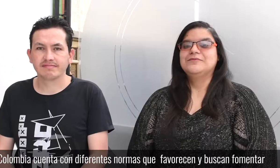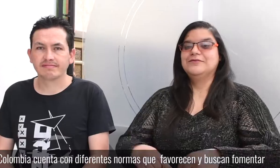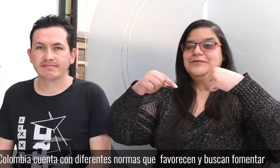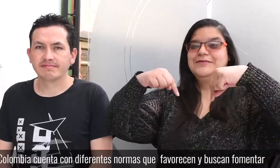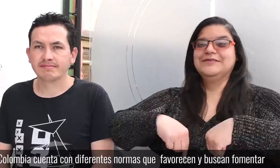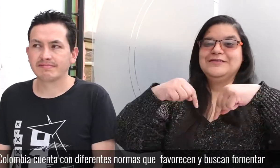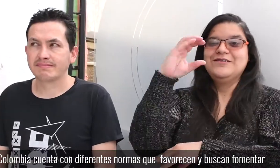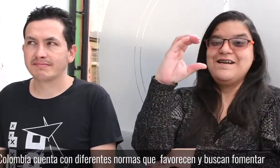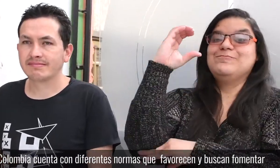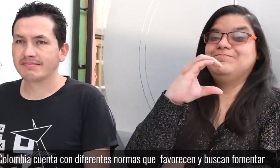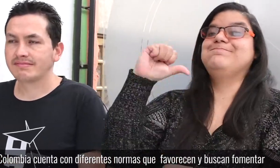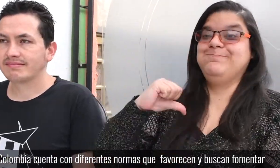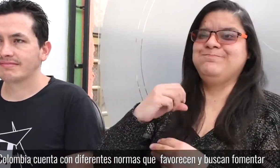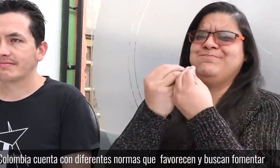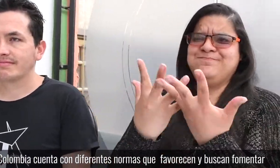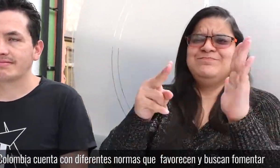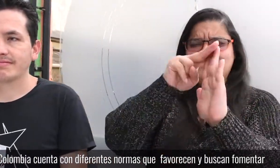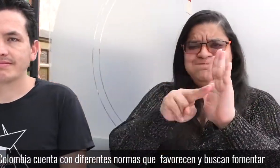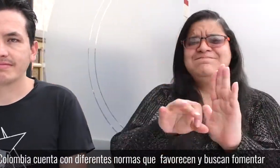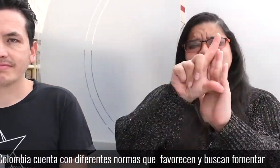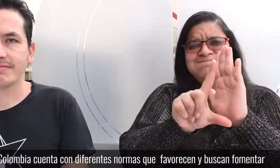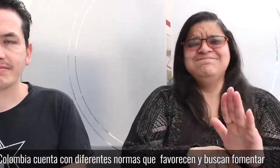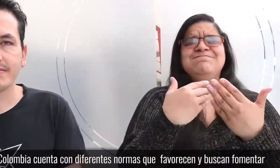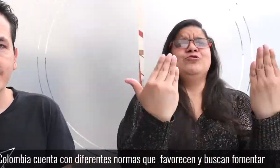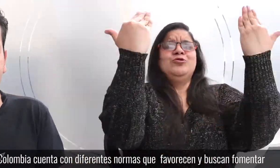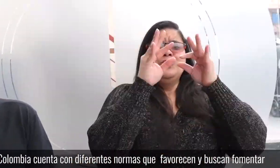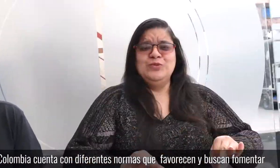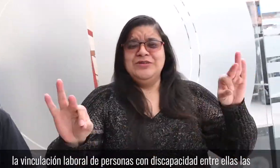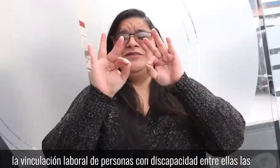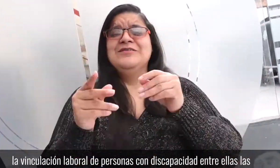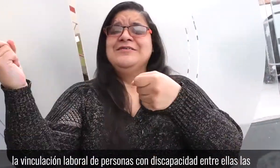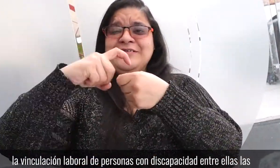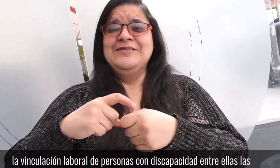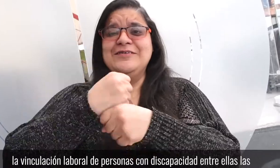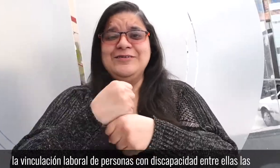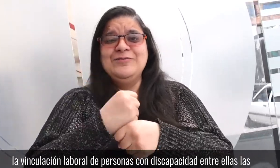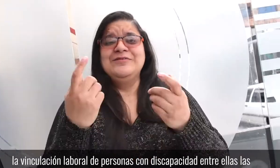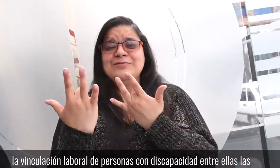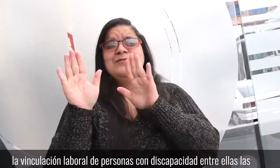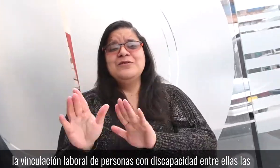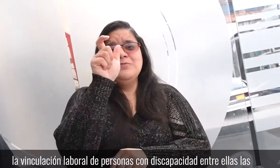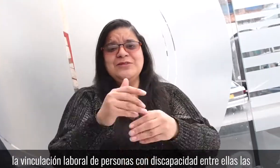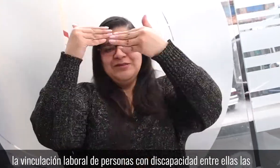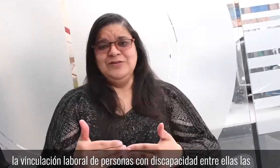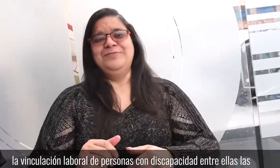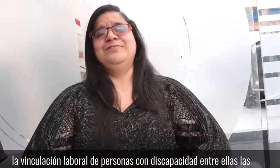Colombia cuenta con diferentes normas que favorecen y buscan fomentar la vinculación laboral en las personas con discapacidad. Entre